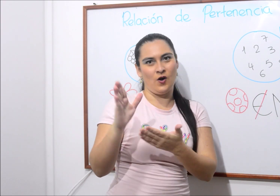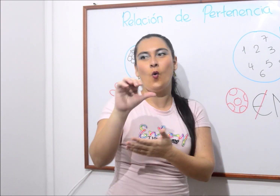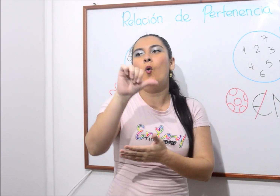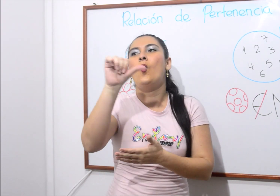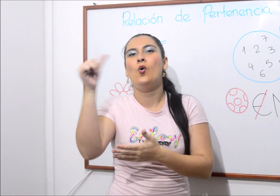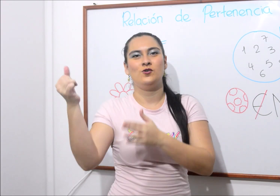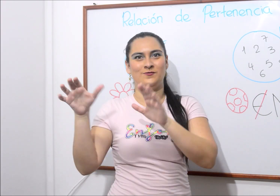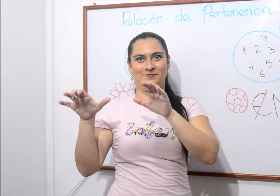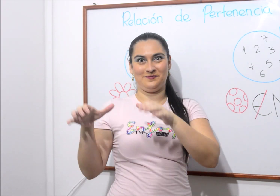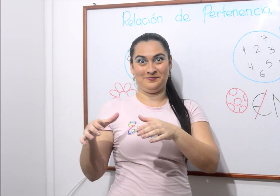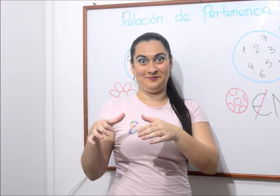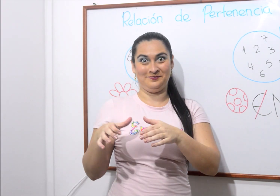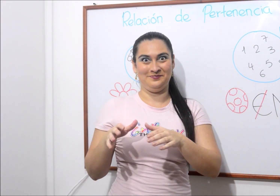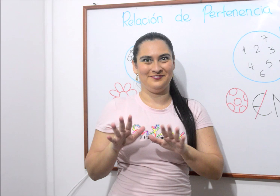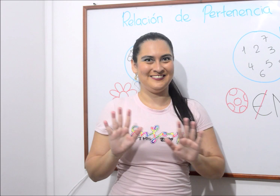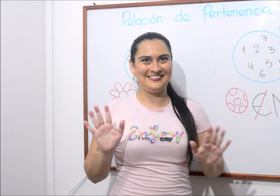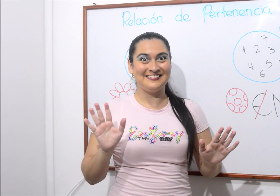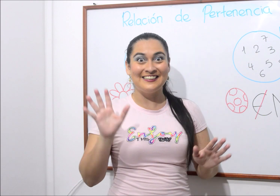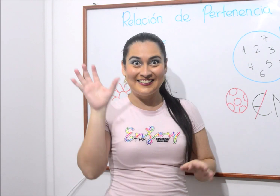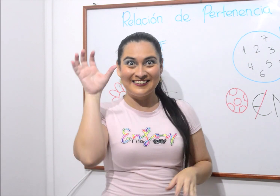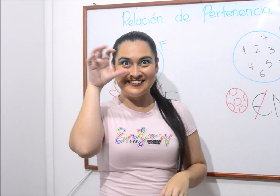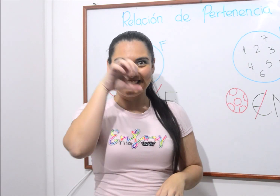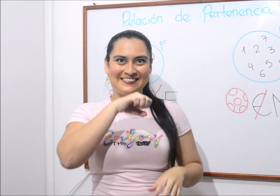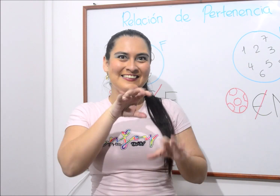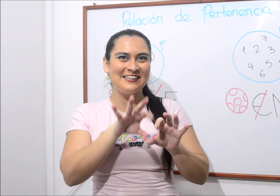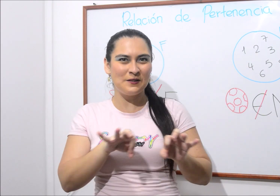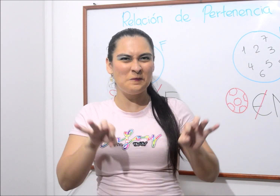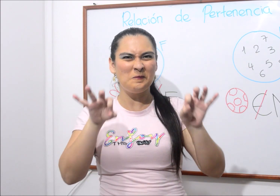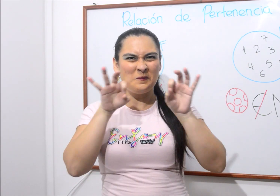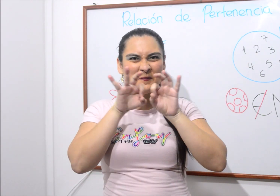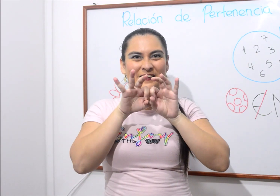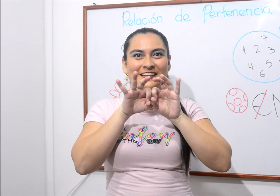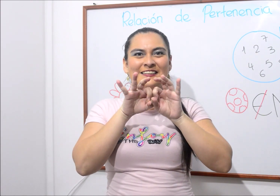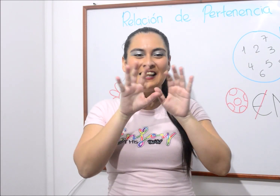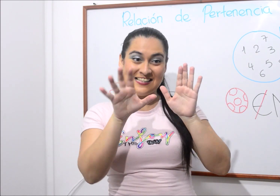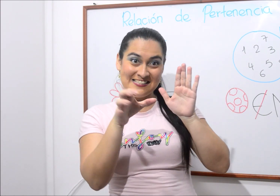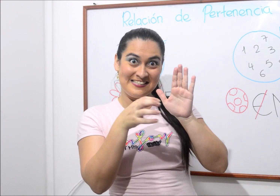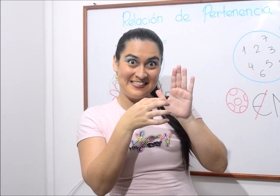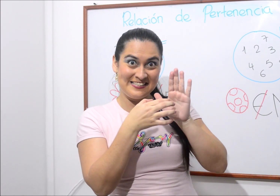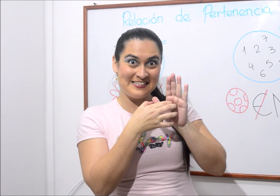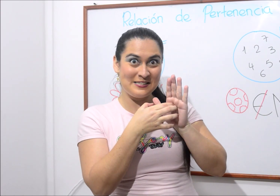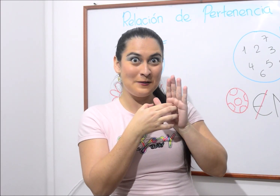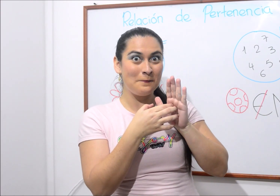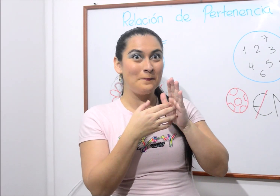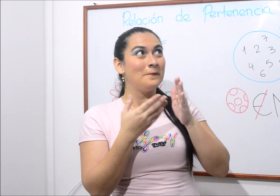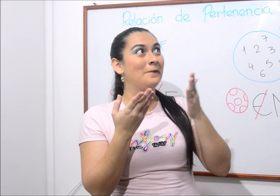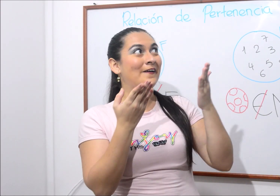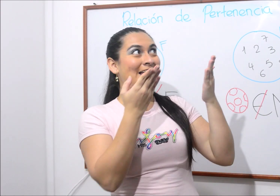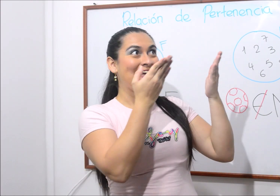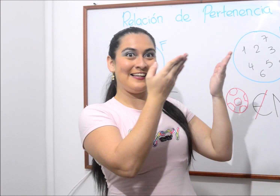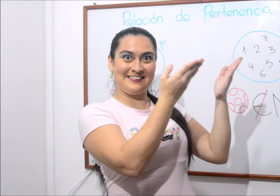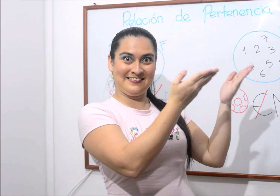Pertenece a otro conjunto. ¿Te das cuenta? Estos símbolos...